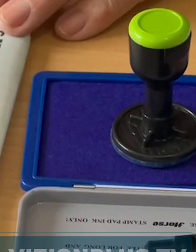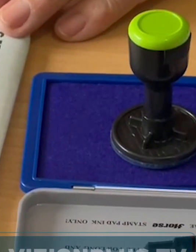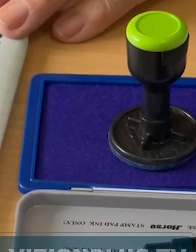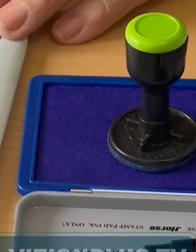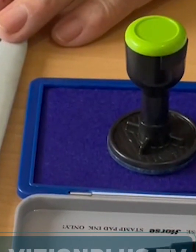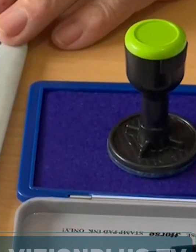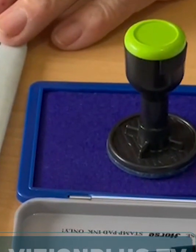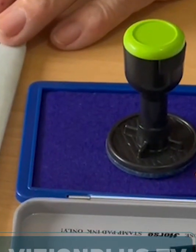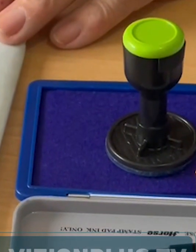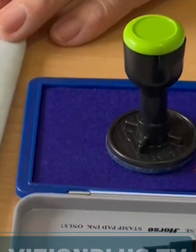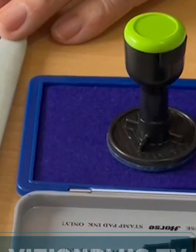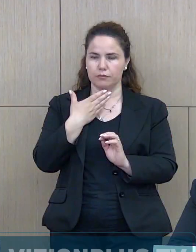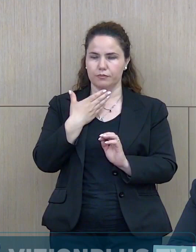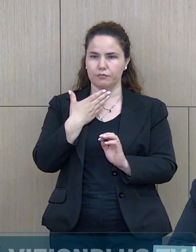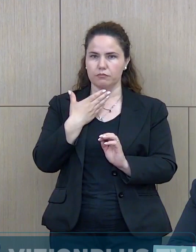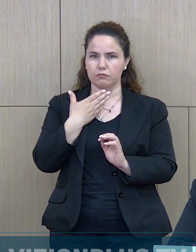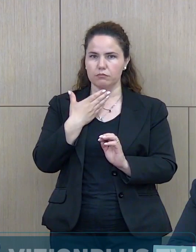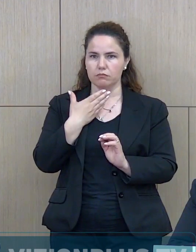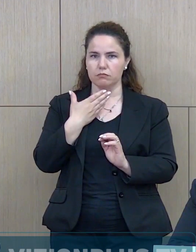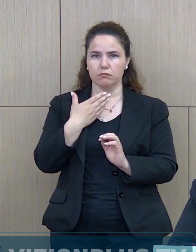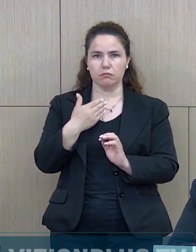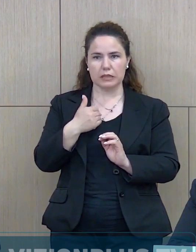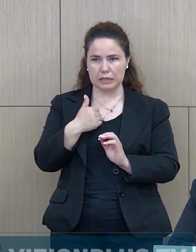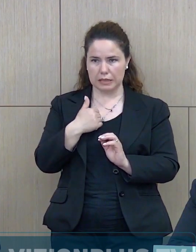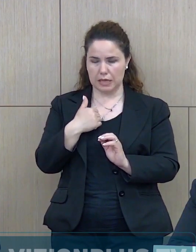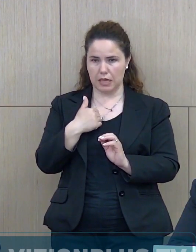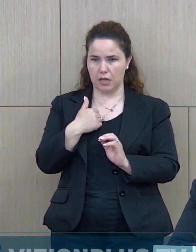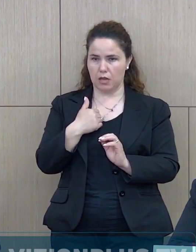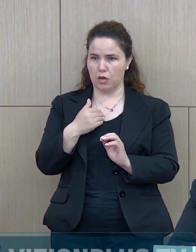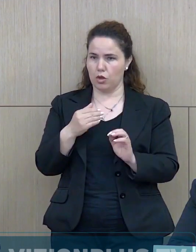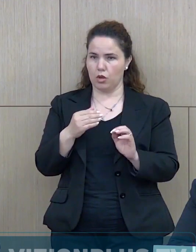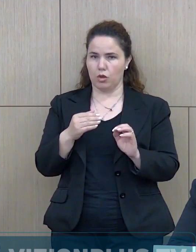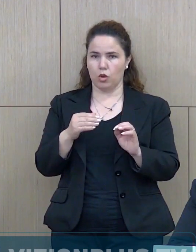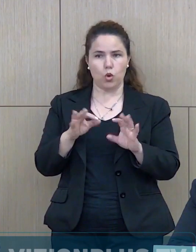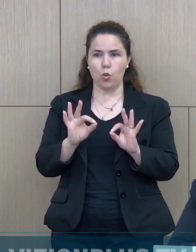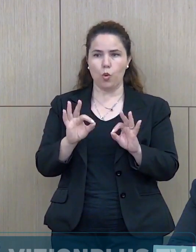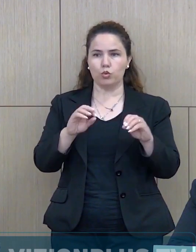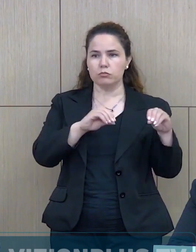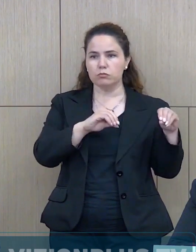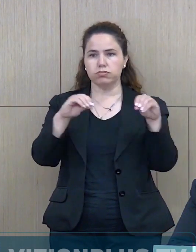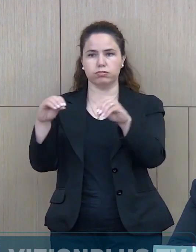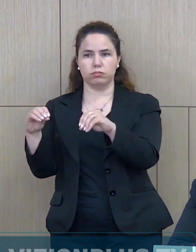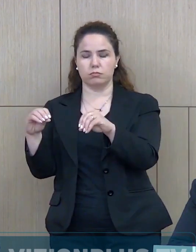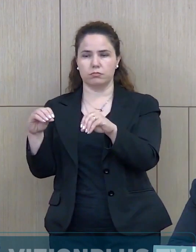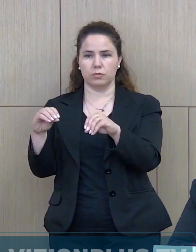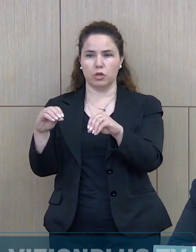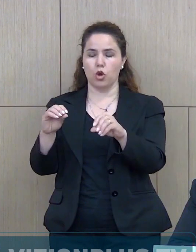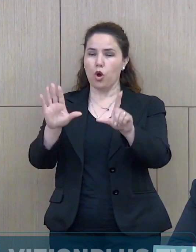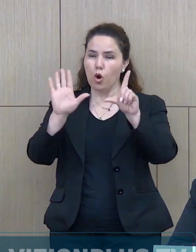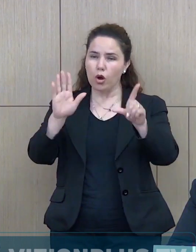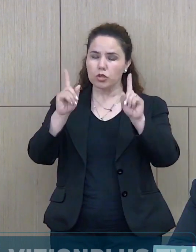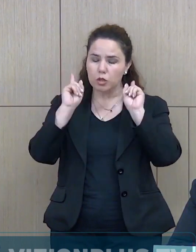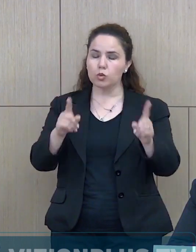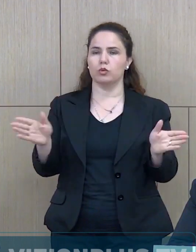aparaturave të identifikimit elektronik. Nuk mund të ketë automatikisht zgjatjet të orarit të votimit.